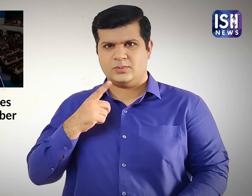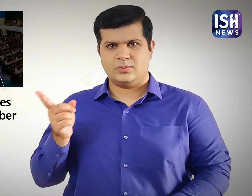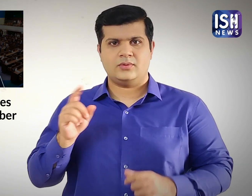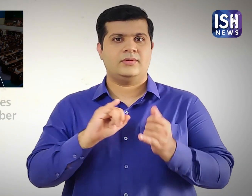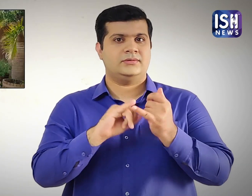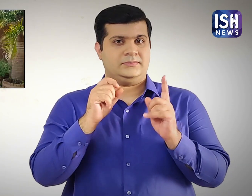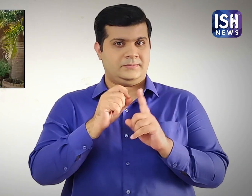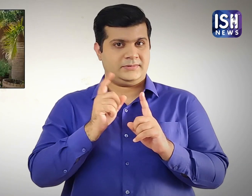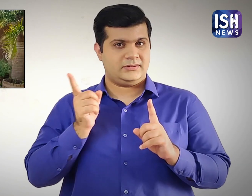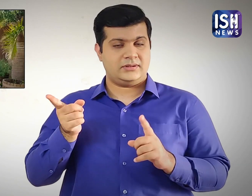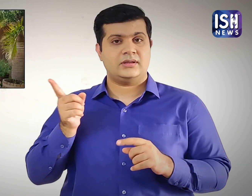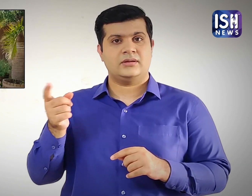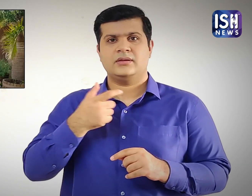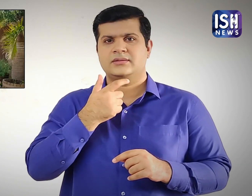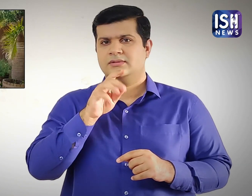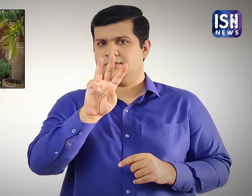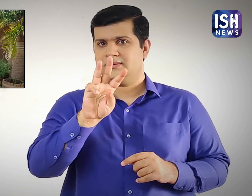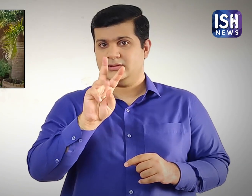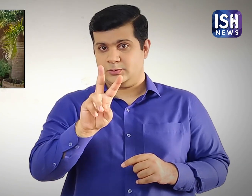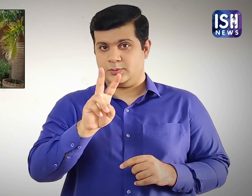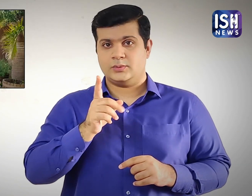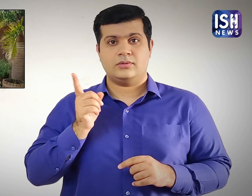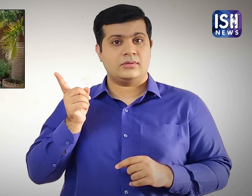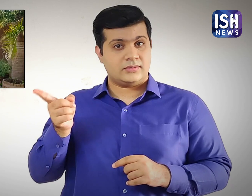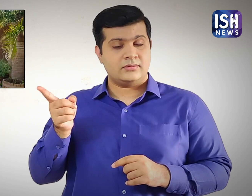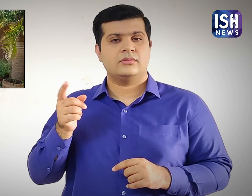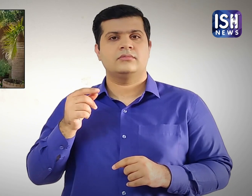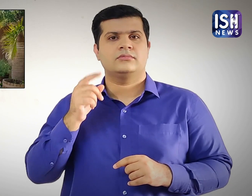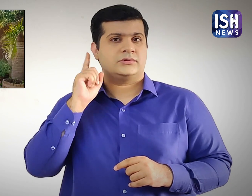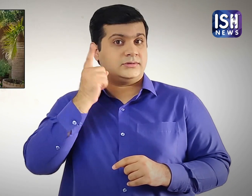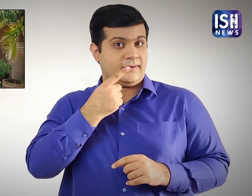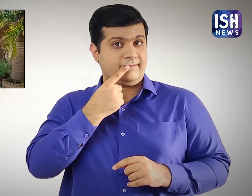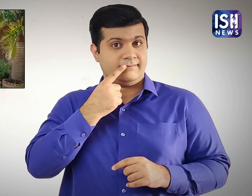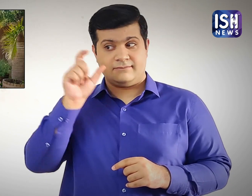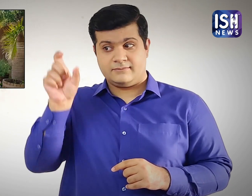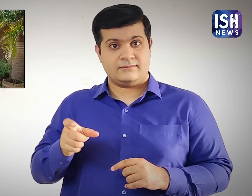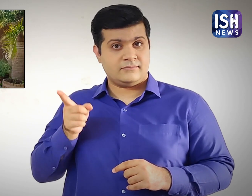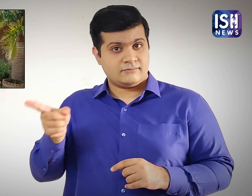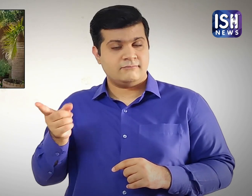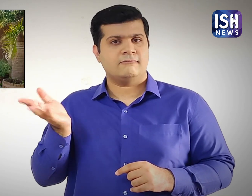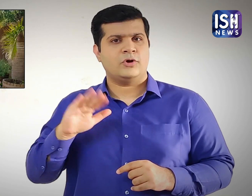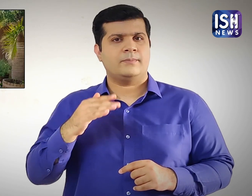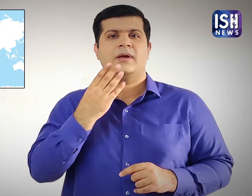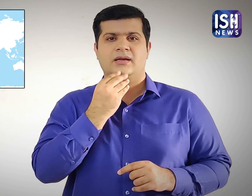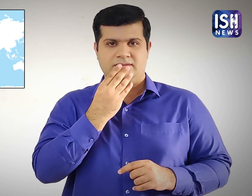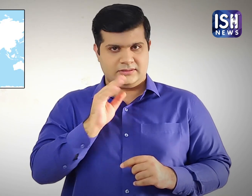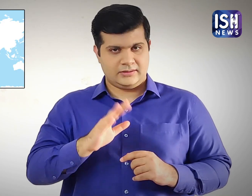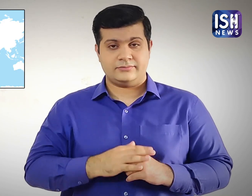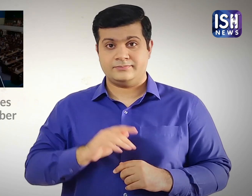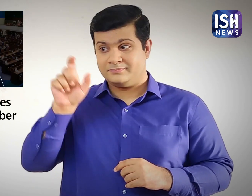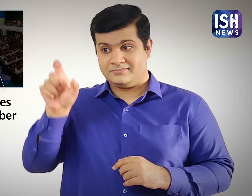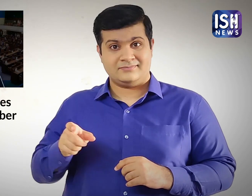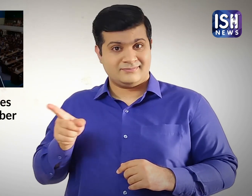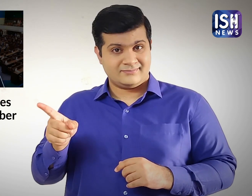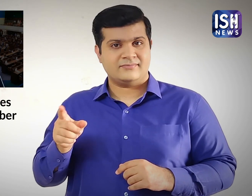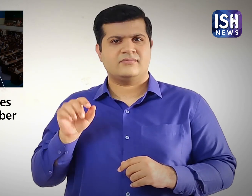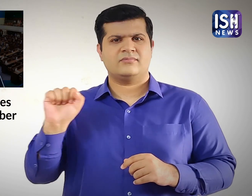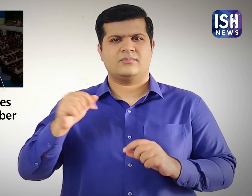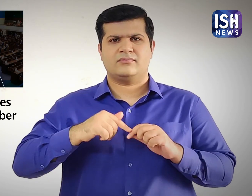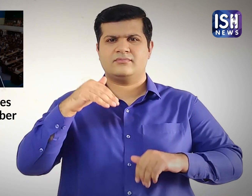इस्राइल की शोली पिंटो, 35 साल की एक कर्ण बदीर महिला है। वह